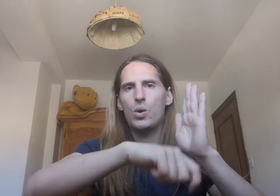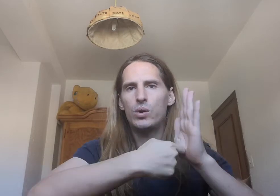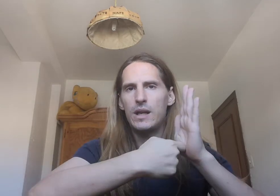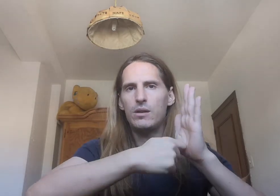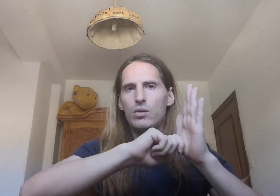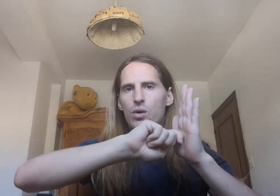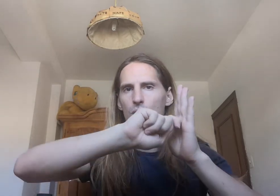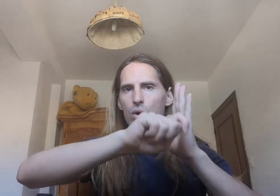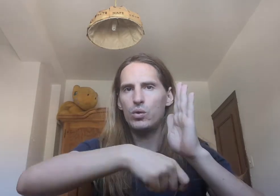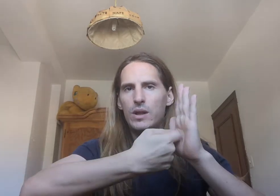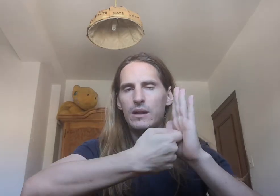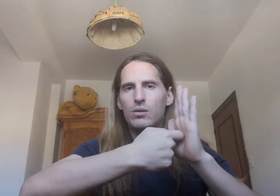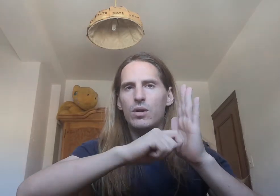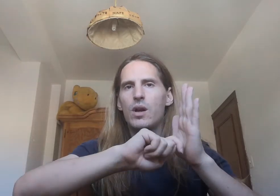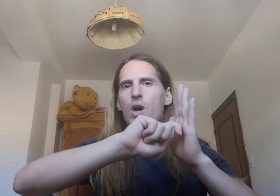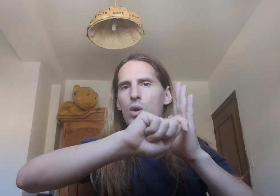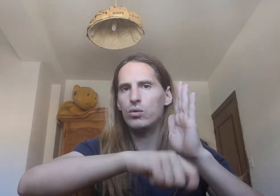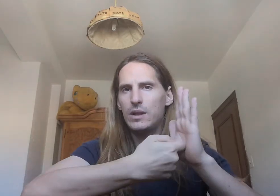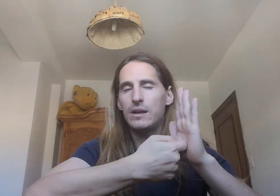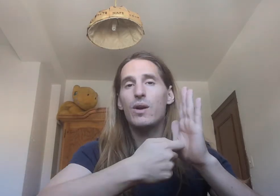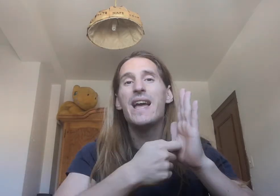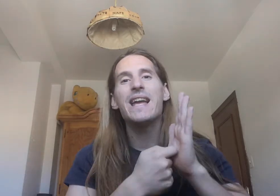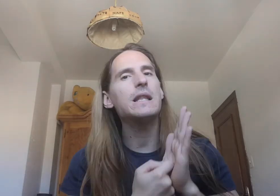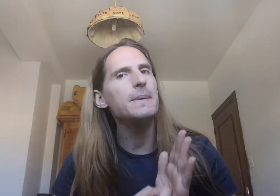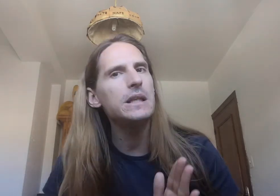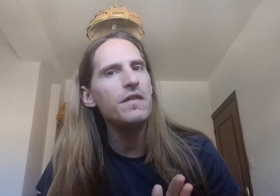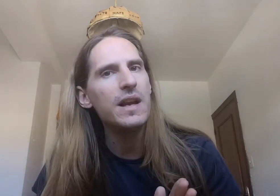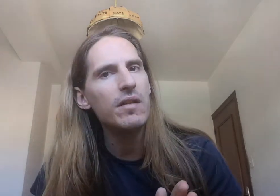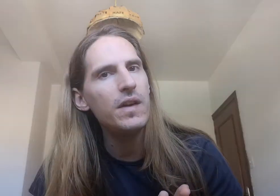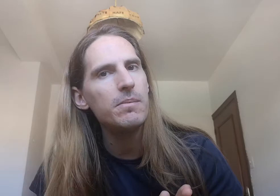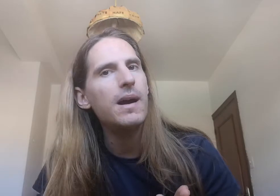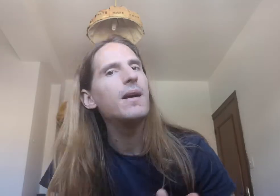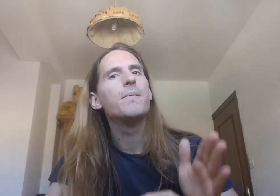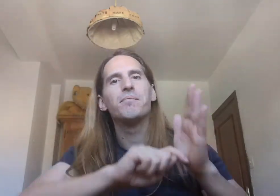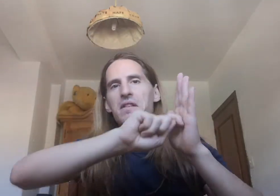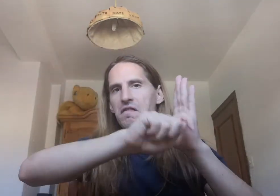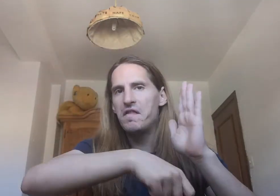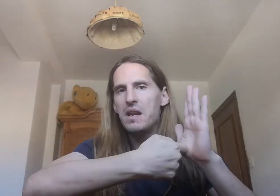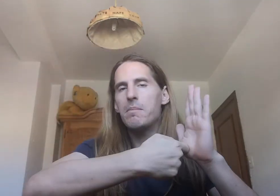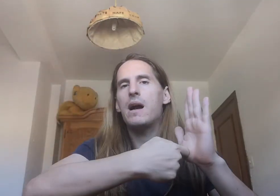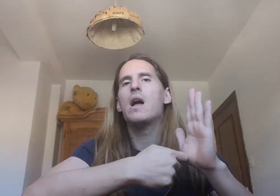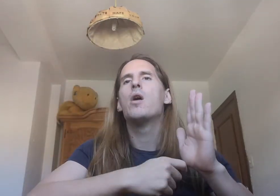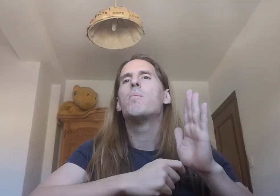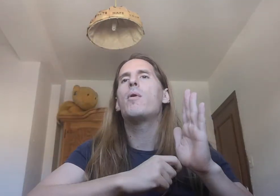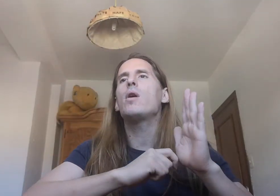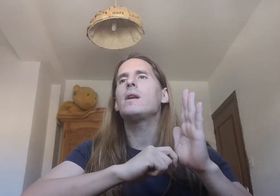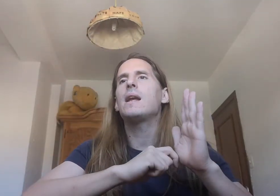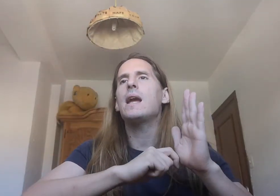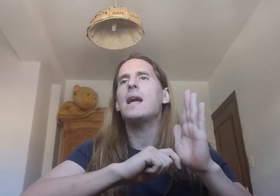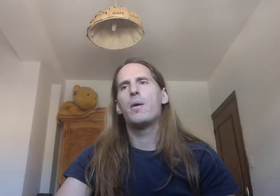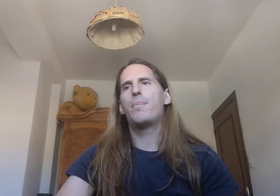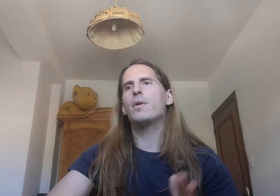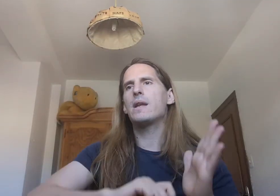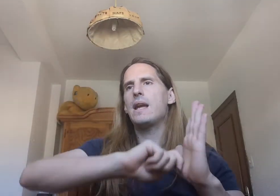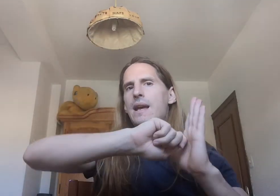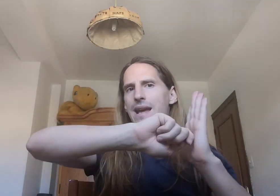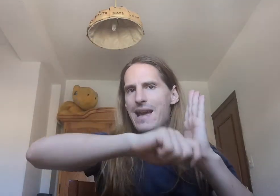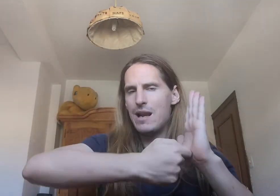Contrato Contrato ¿Qué también significa firma? Firma Porque Porque el